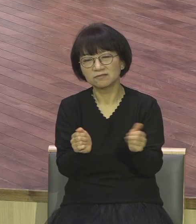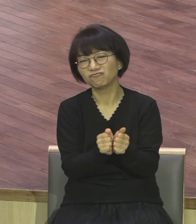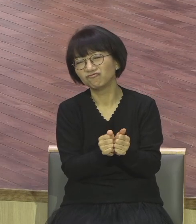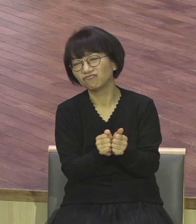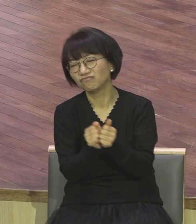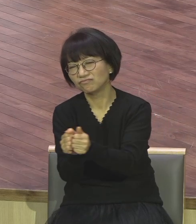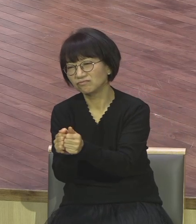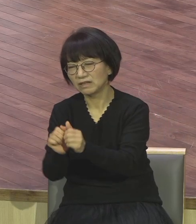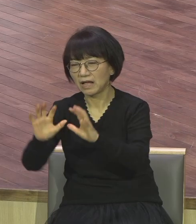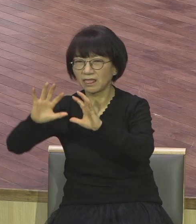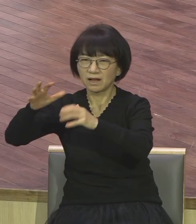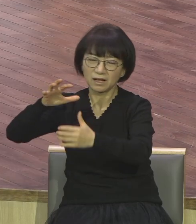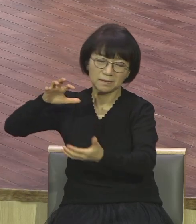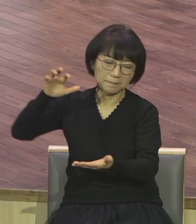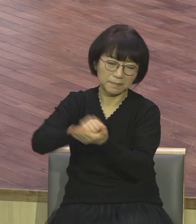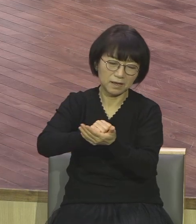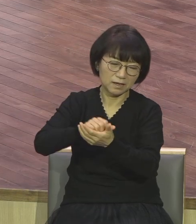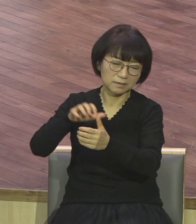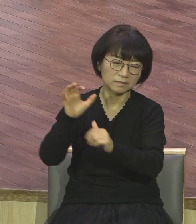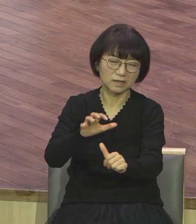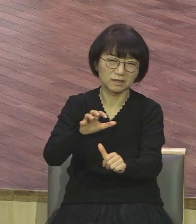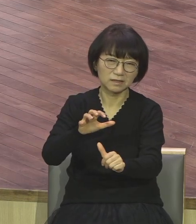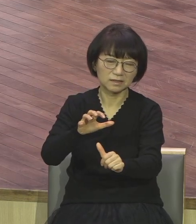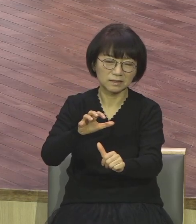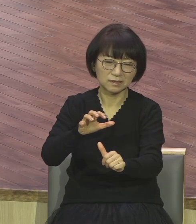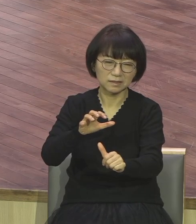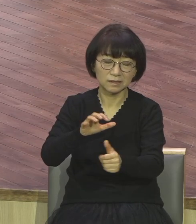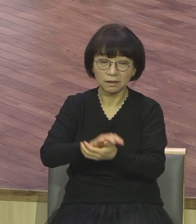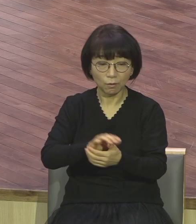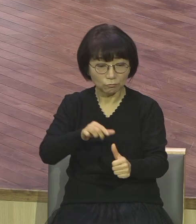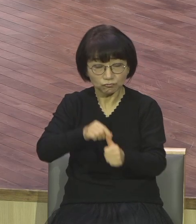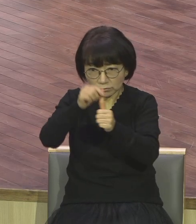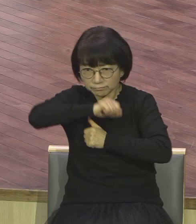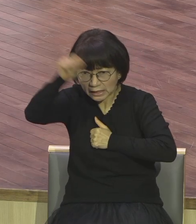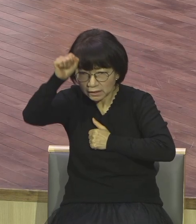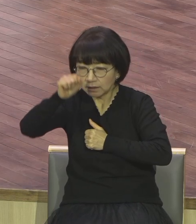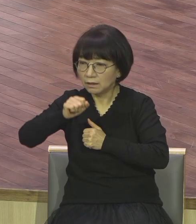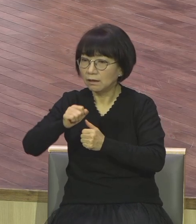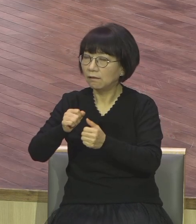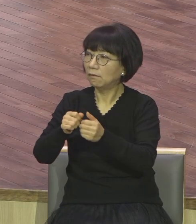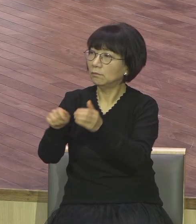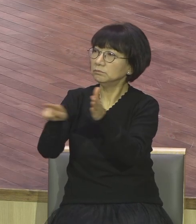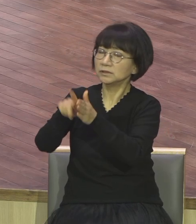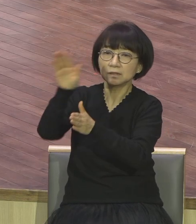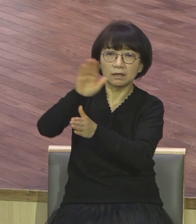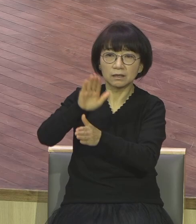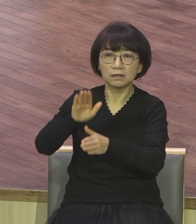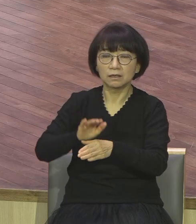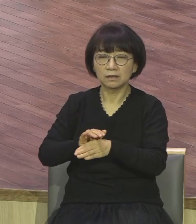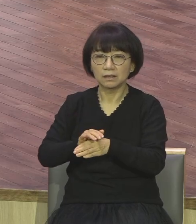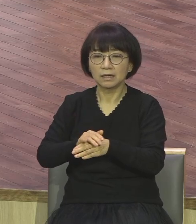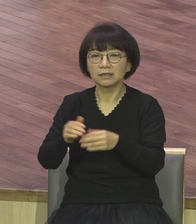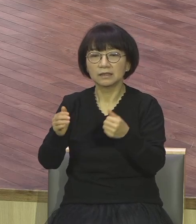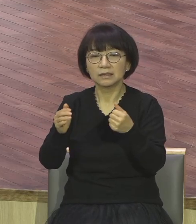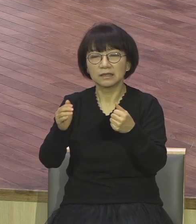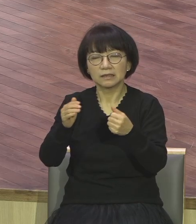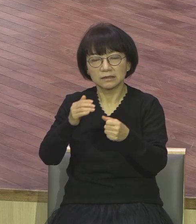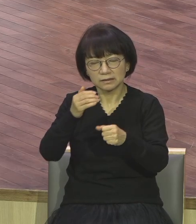안 믿으니까 구원받아놓고 교회 나오는데 안 믿으니까 포로 속국 노예